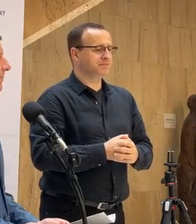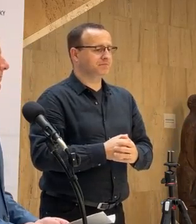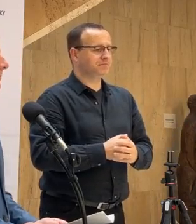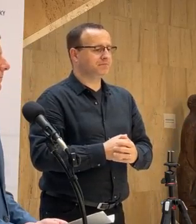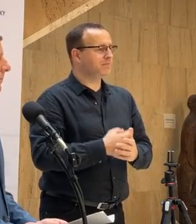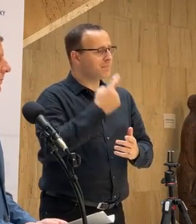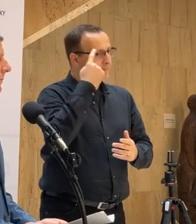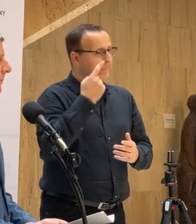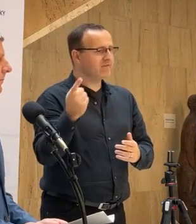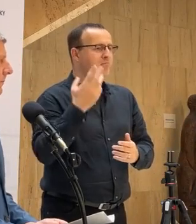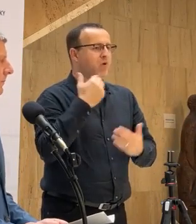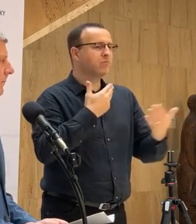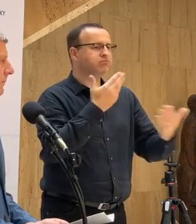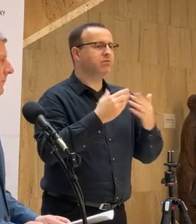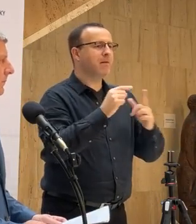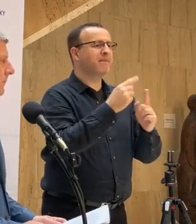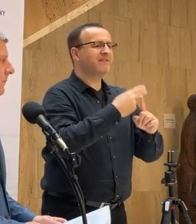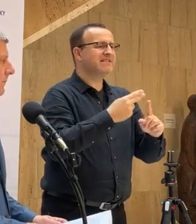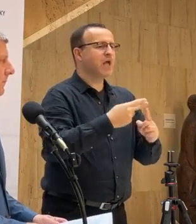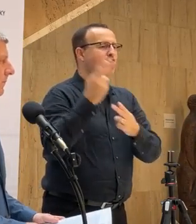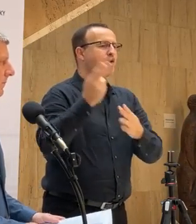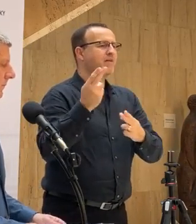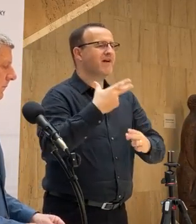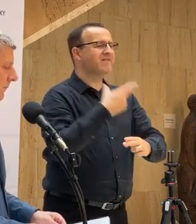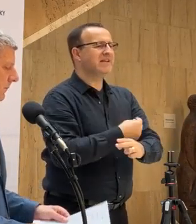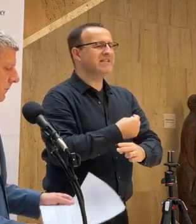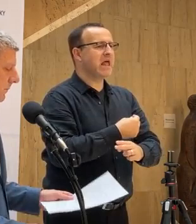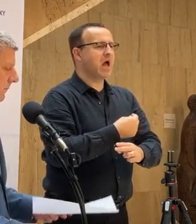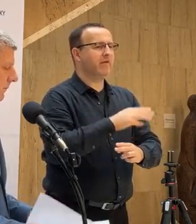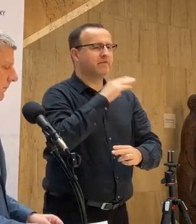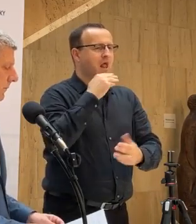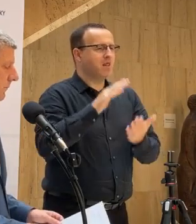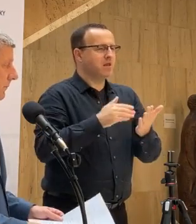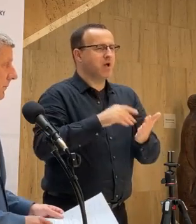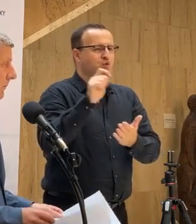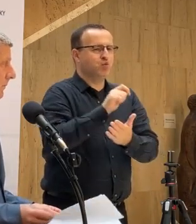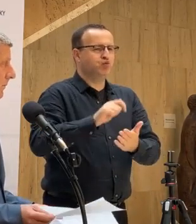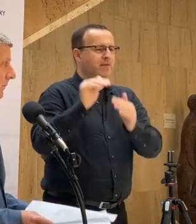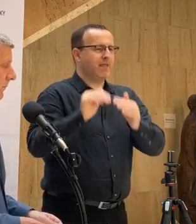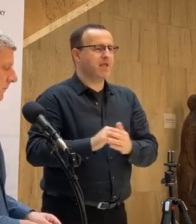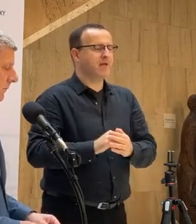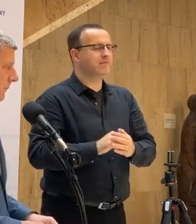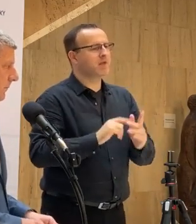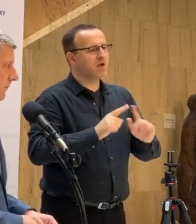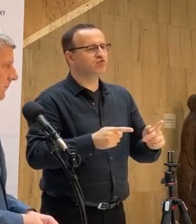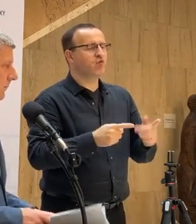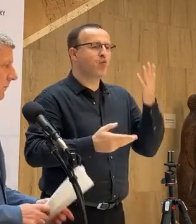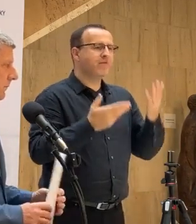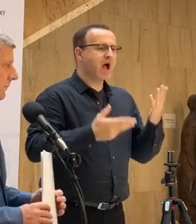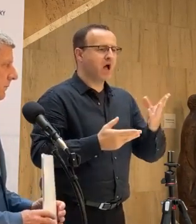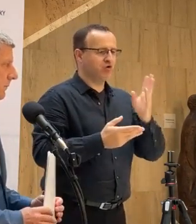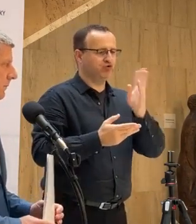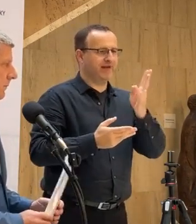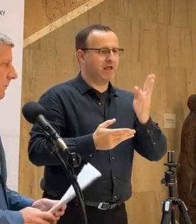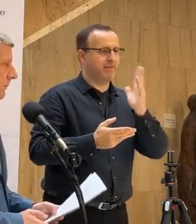rokovalo s Pfizerom o zrušení dodávok, ako to vyzerá tam, a tá podotázka je, či sa uvažuje prípadne o štvrtej alebo piatej dávke,